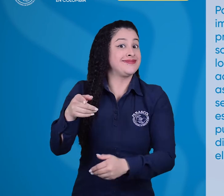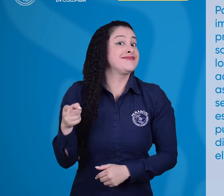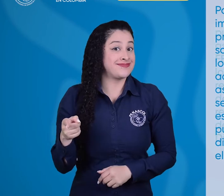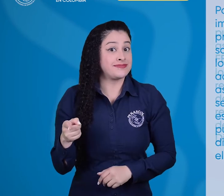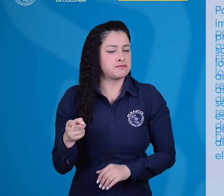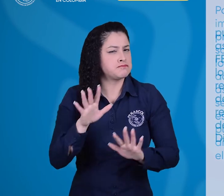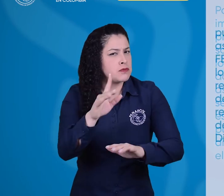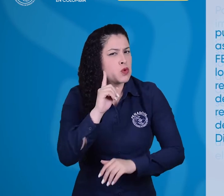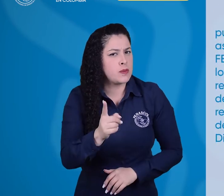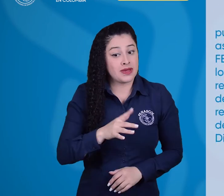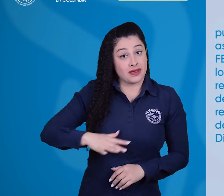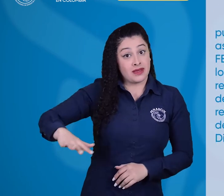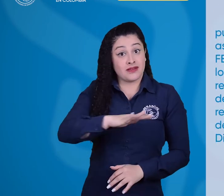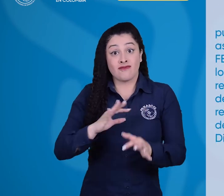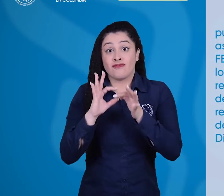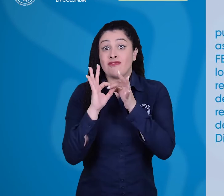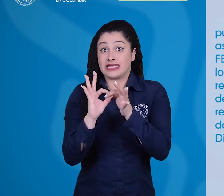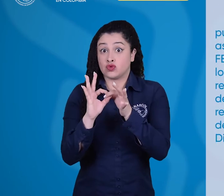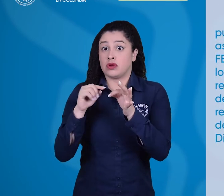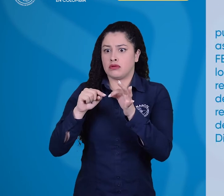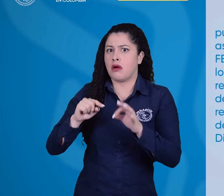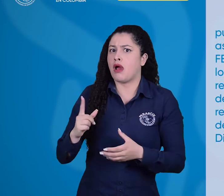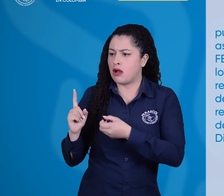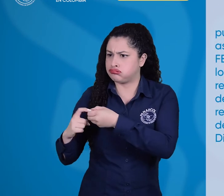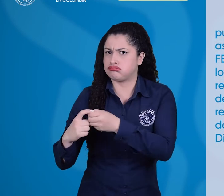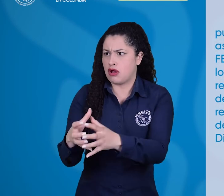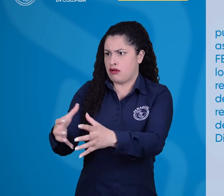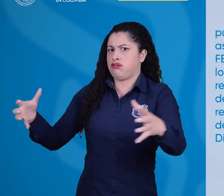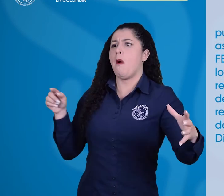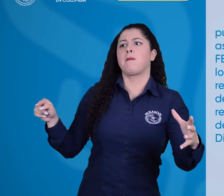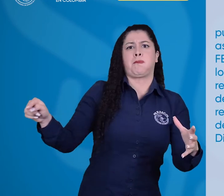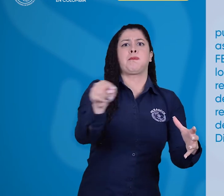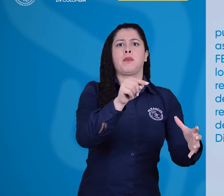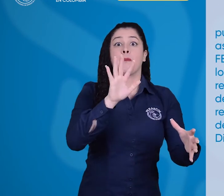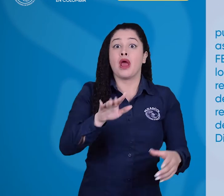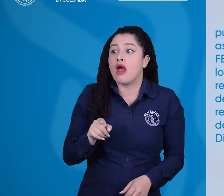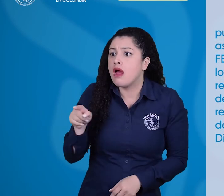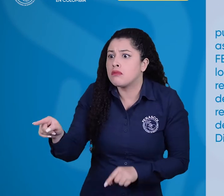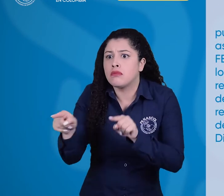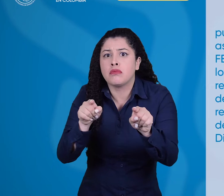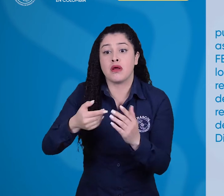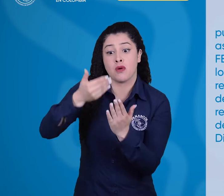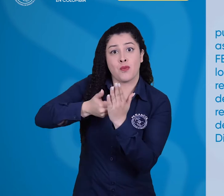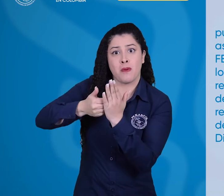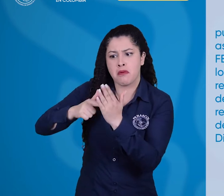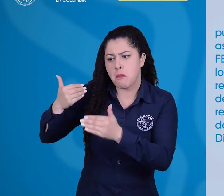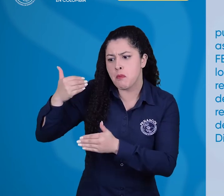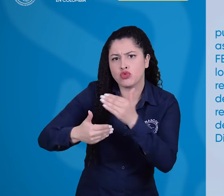Pues solo seis de las asociaciones vinculadas a FENASCOL cumplieron con los requisitos y fueron